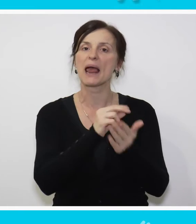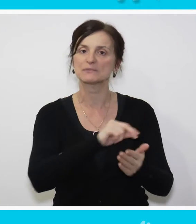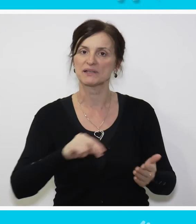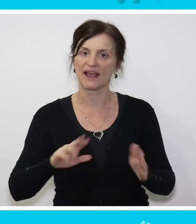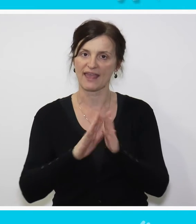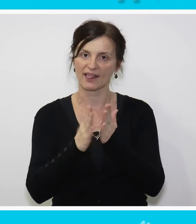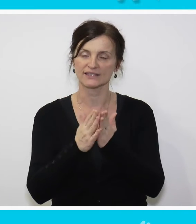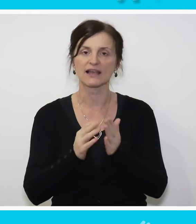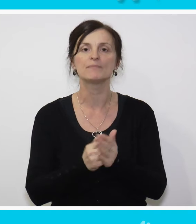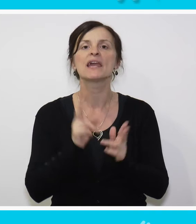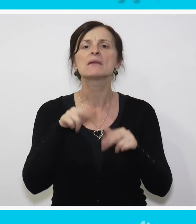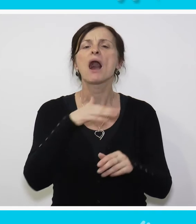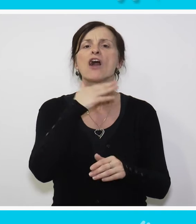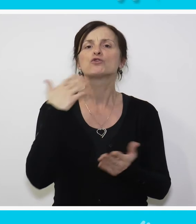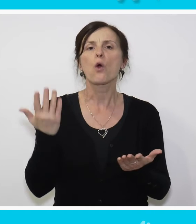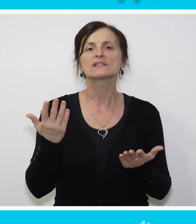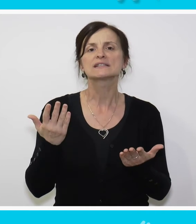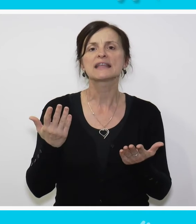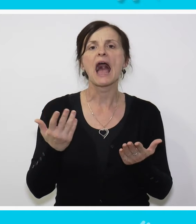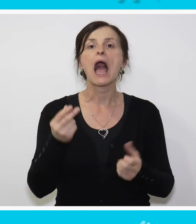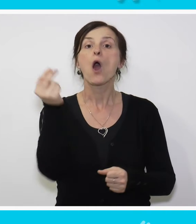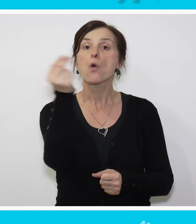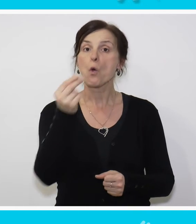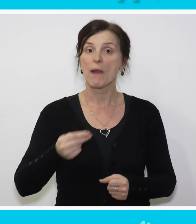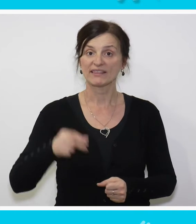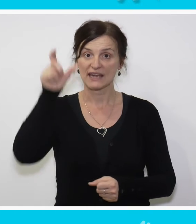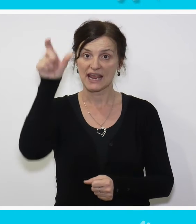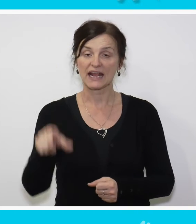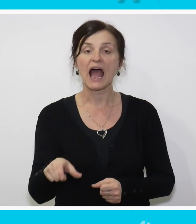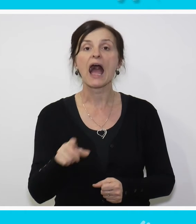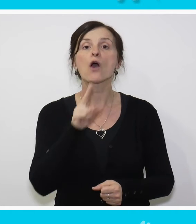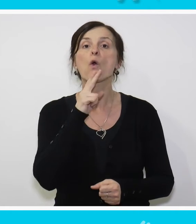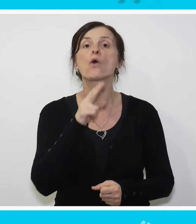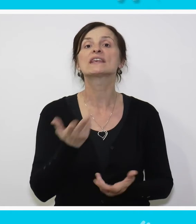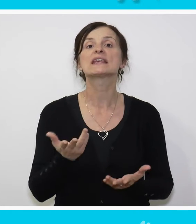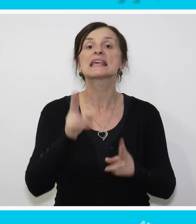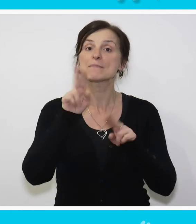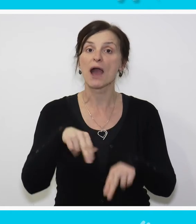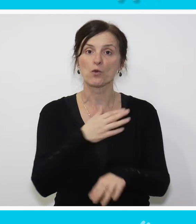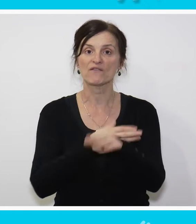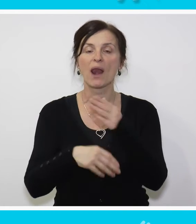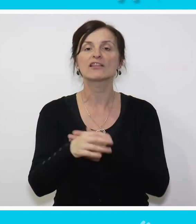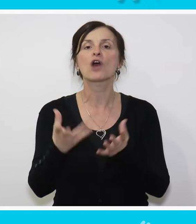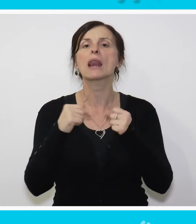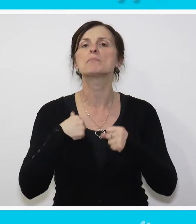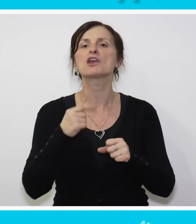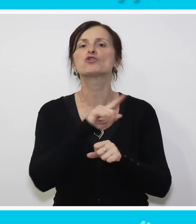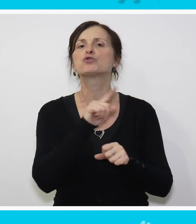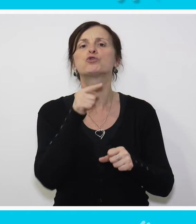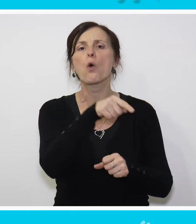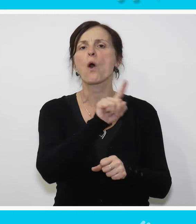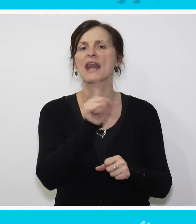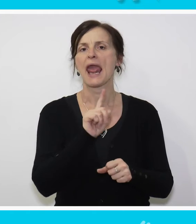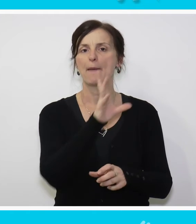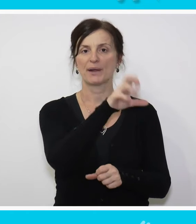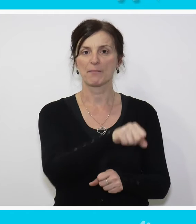spisateljica. Ima dosta umetnika koji imaju invaliditet, ali mi to prosto negdje i